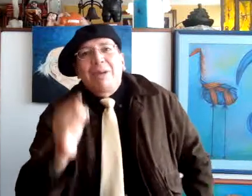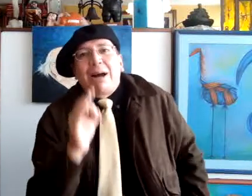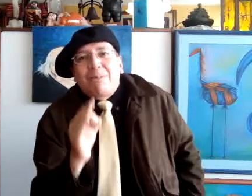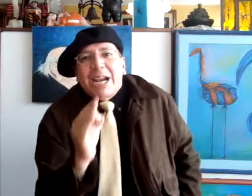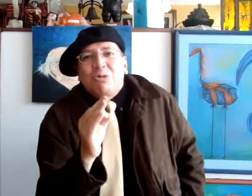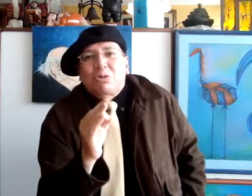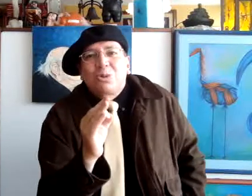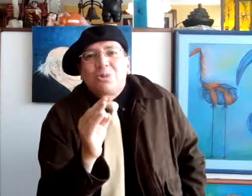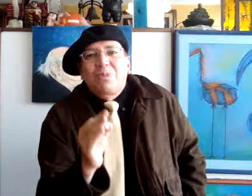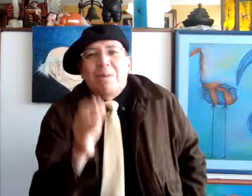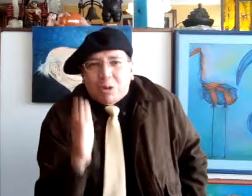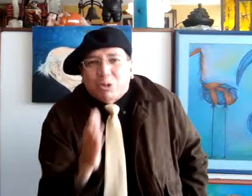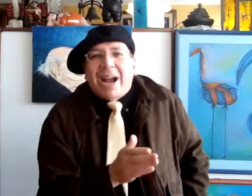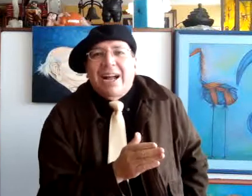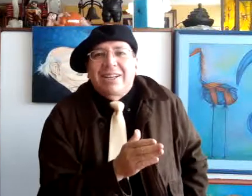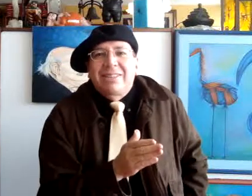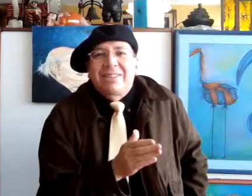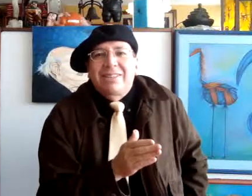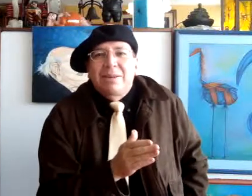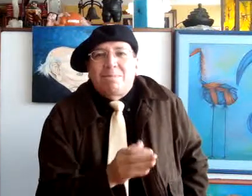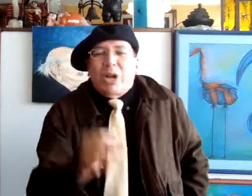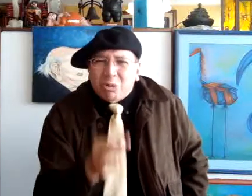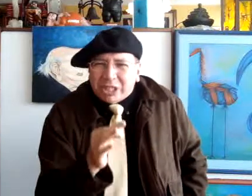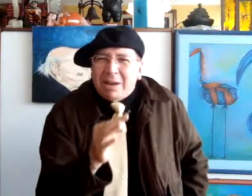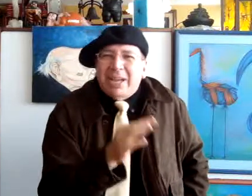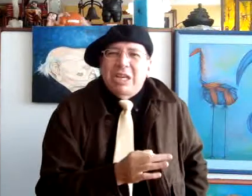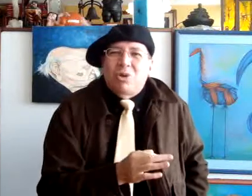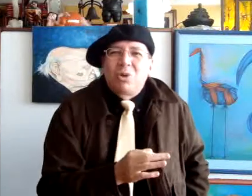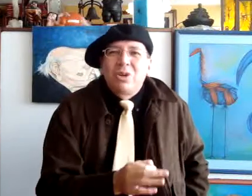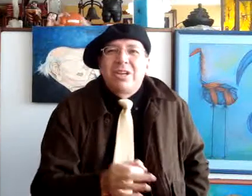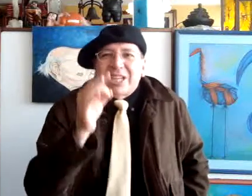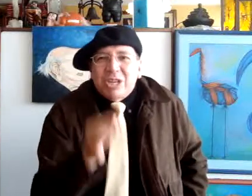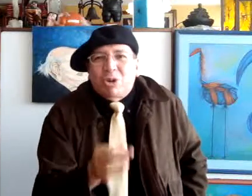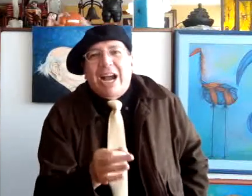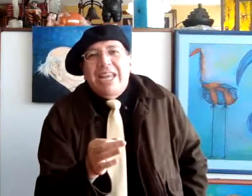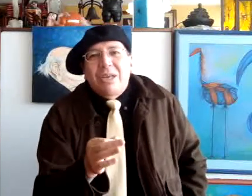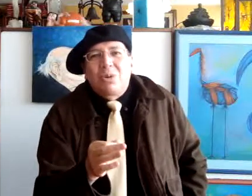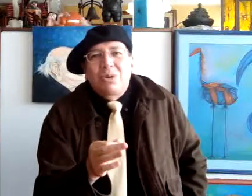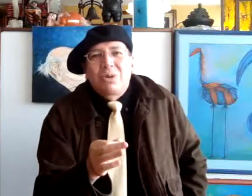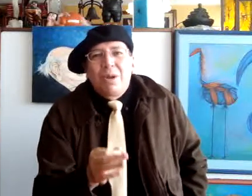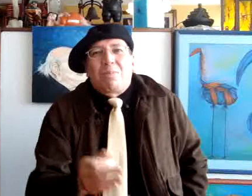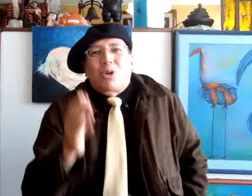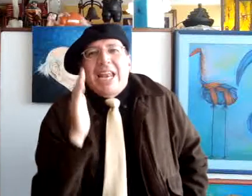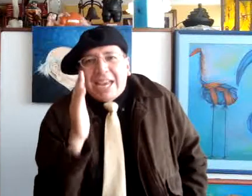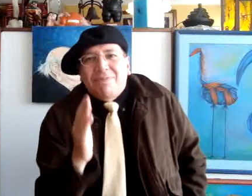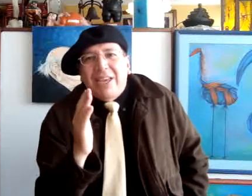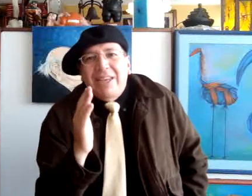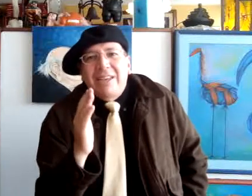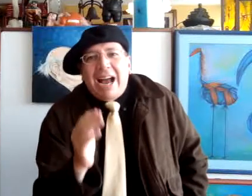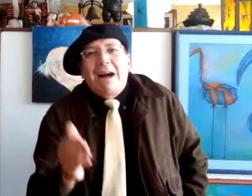deben hablarnos en voz baja. Por eso es tan mágico Río de Janeiro, porque la gente ha